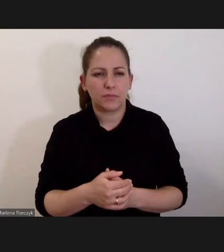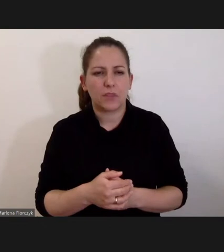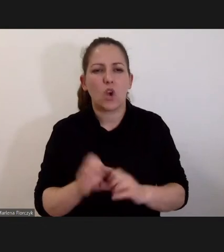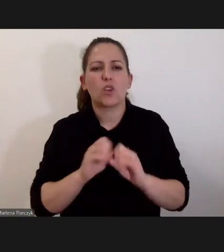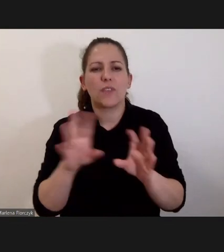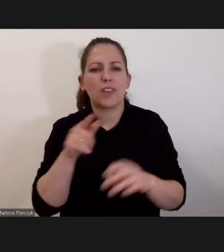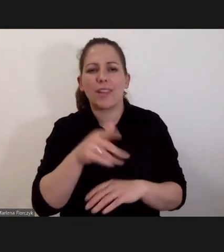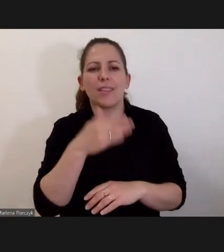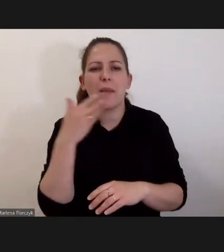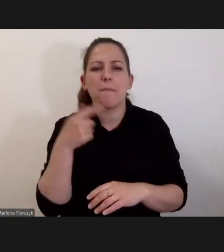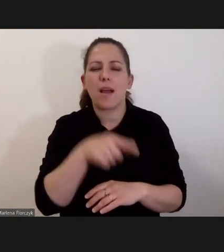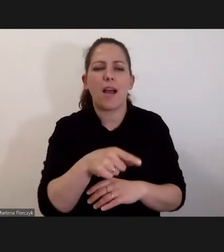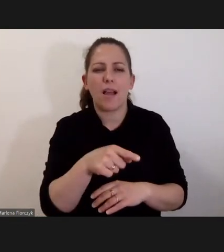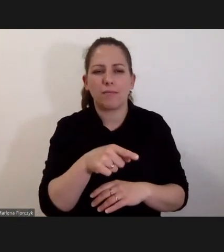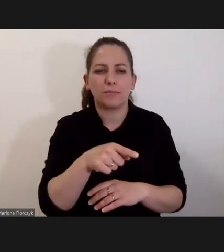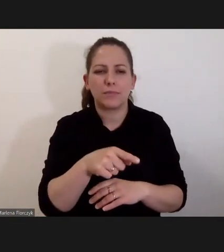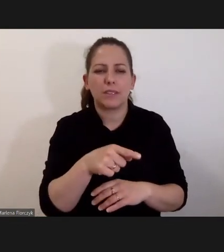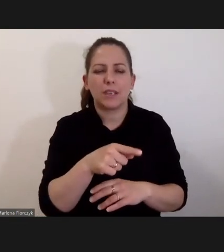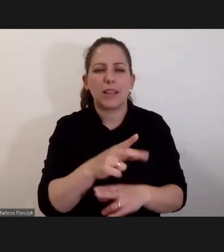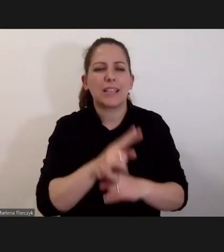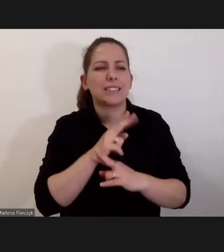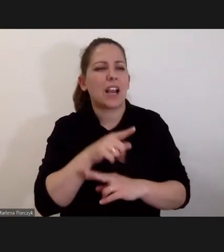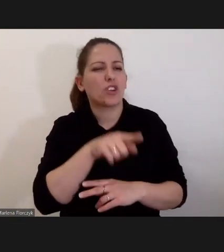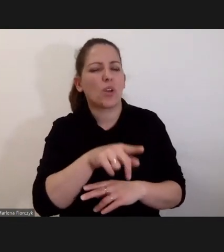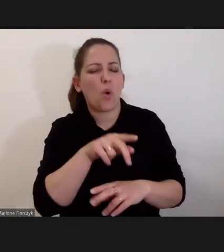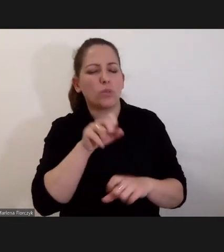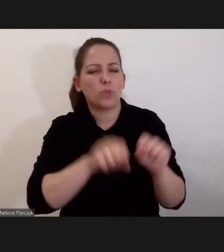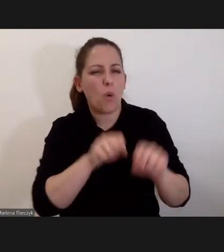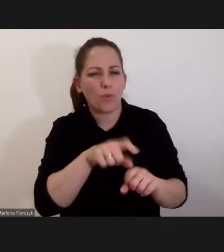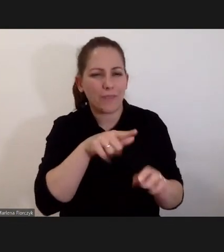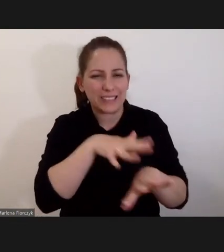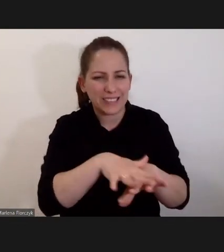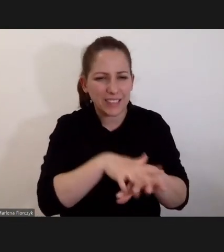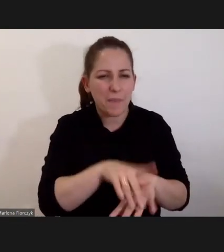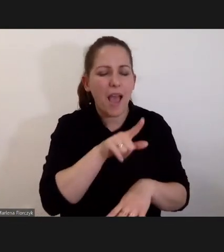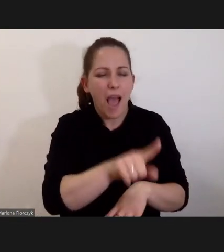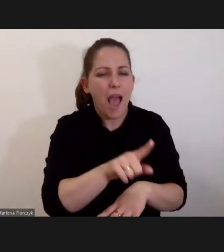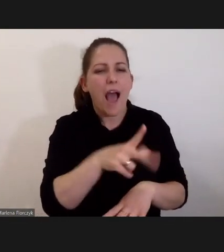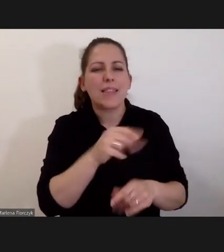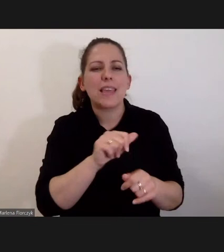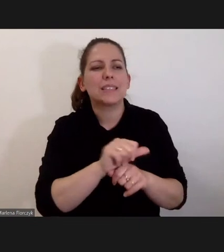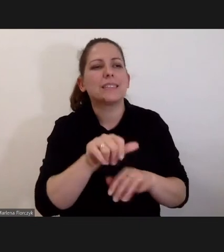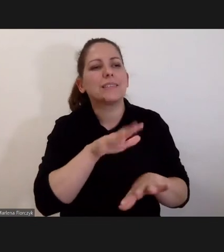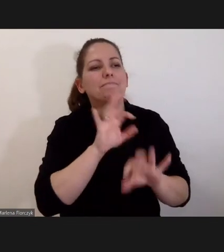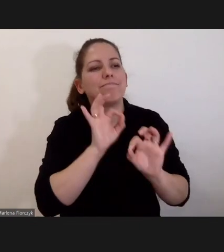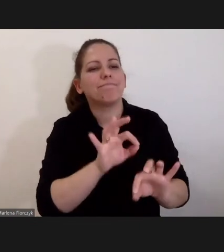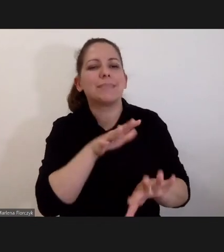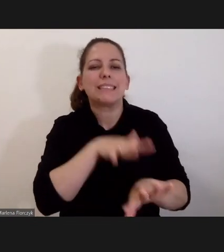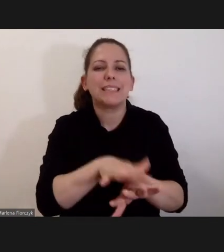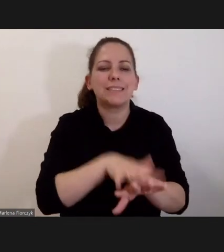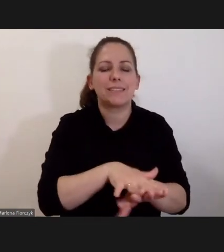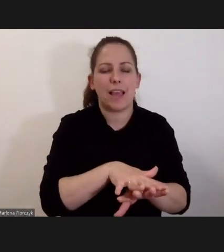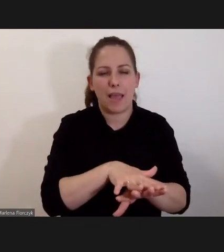nie ma tutaj nielegalnego sądu w tym systemie, ale nie jest to system, który